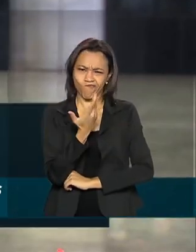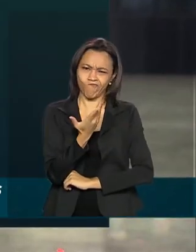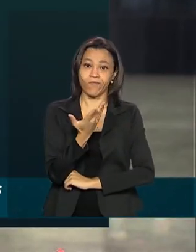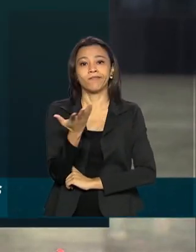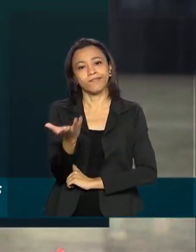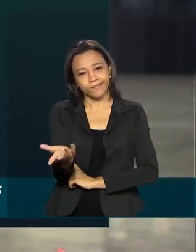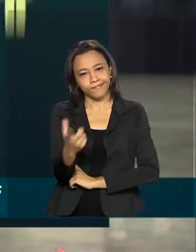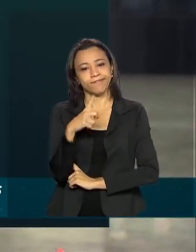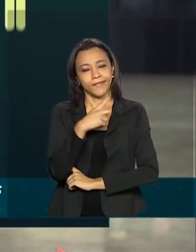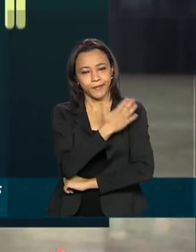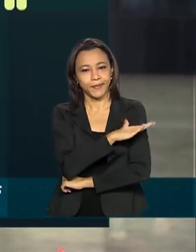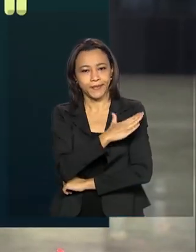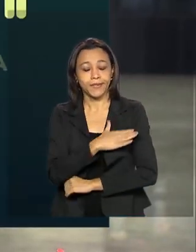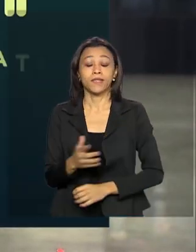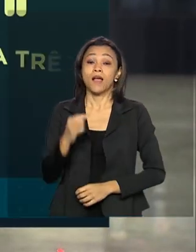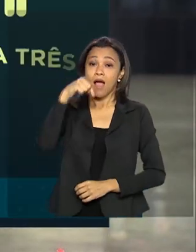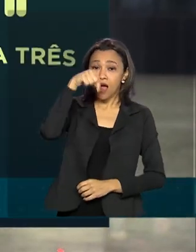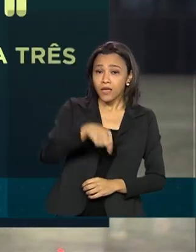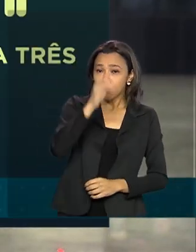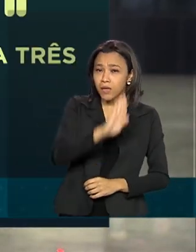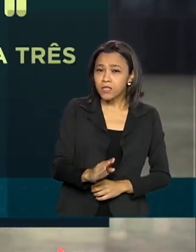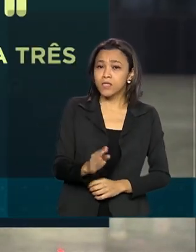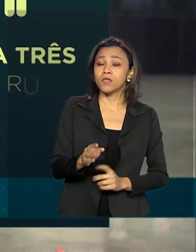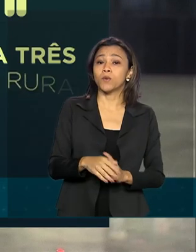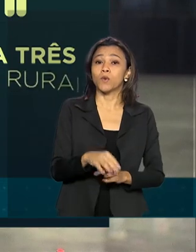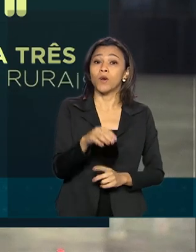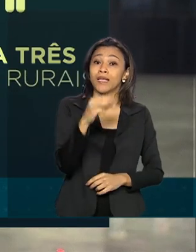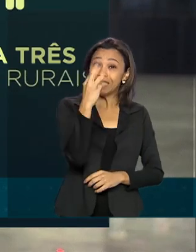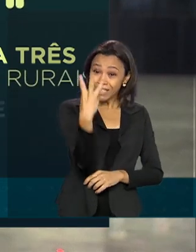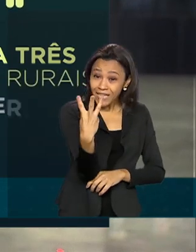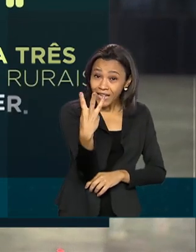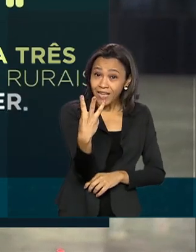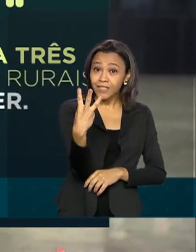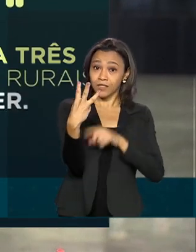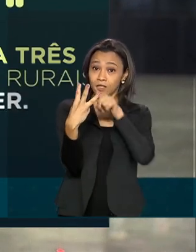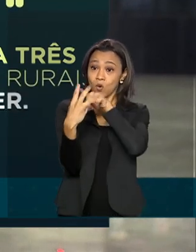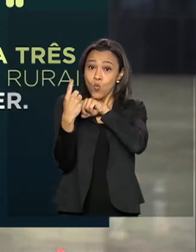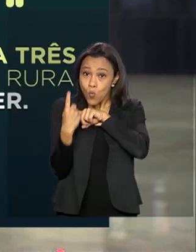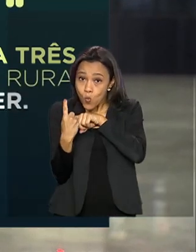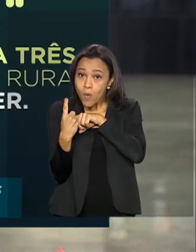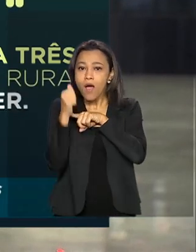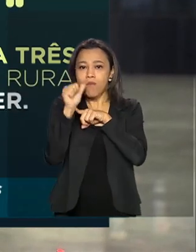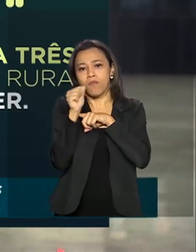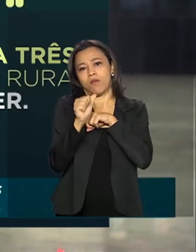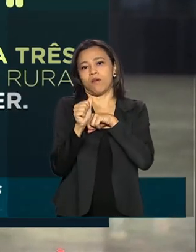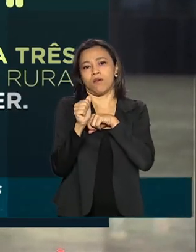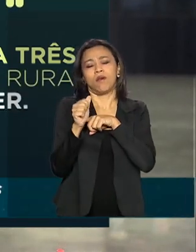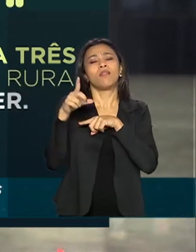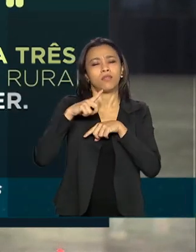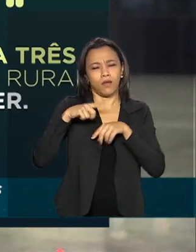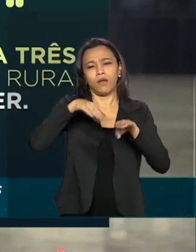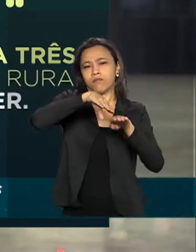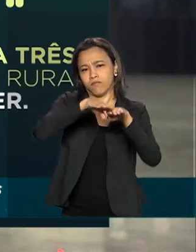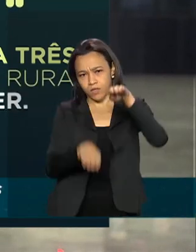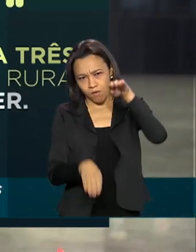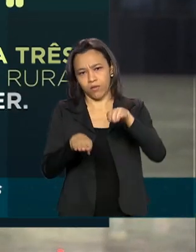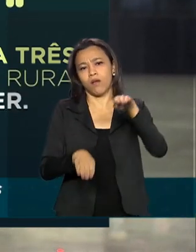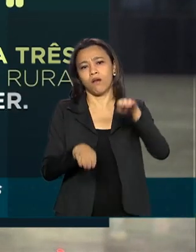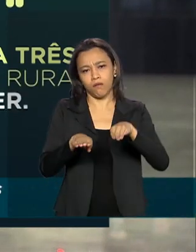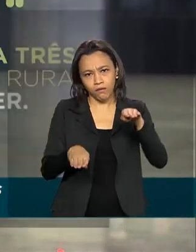Aqui no Brasil, um em cada três produtores rurais é mulher. Elas enfrentam desigualdades e